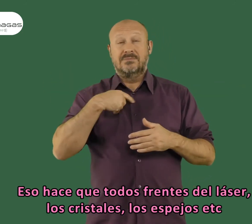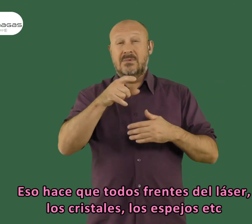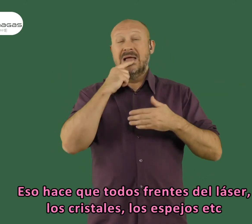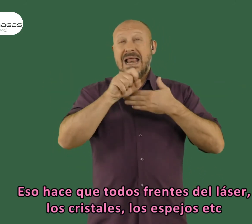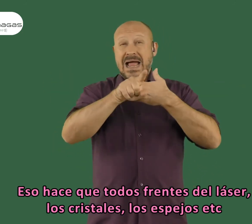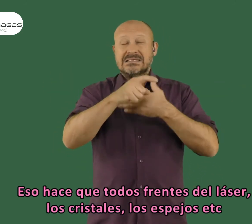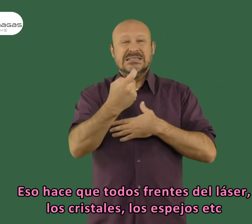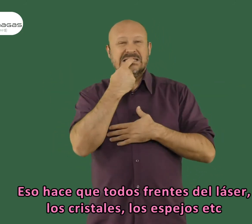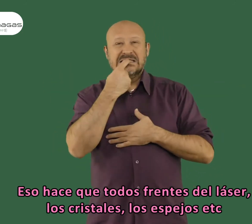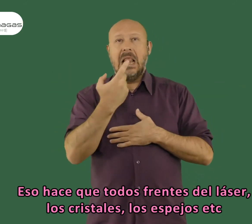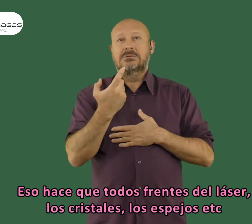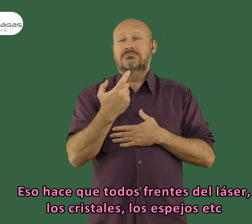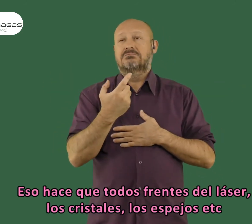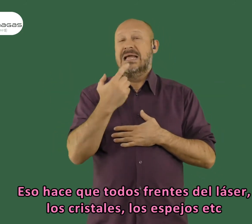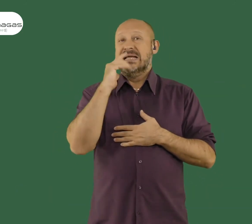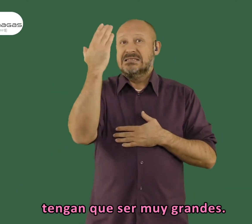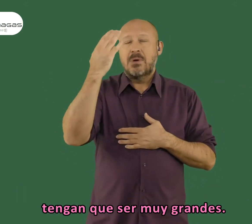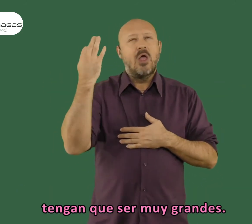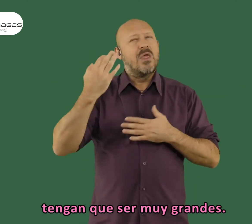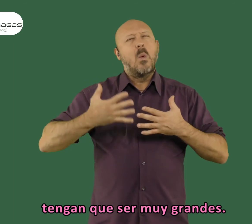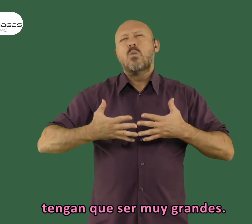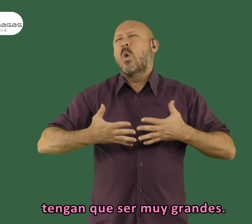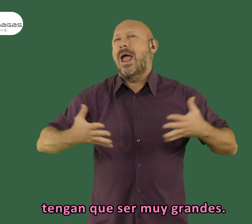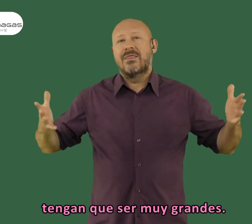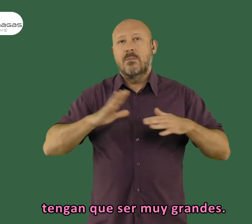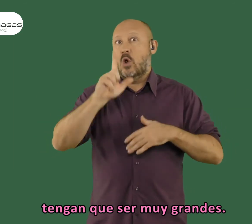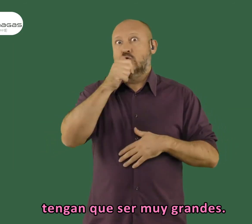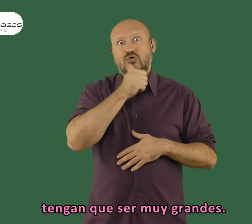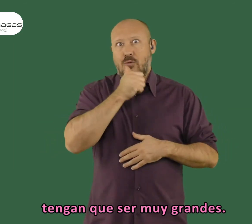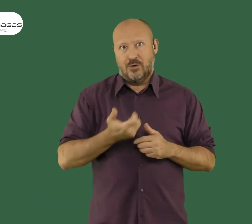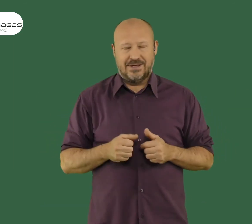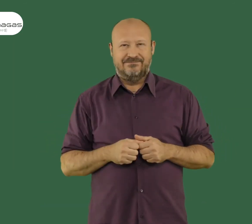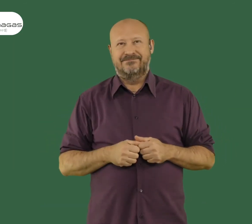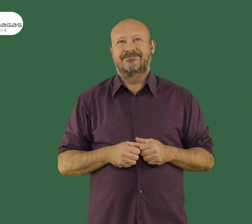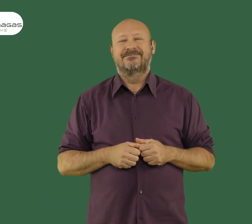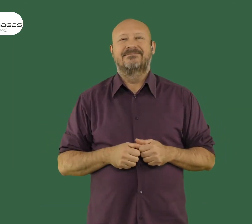componentes del láser, los cristales, espejos, etcétera, tengan que ser muy grandes.